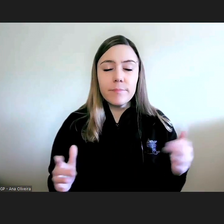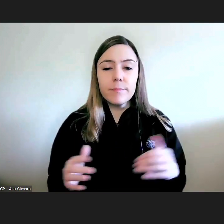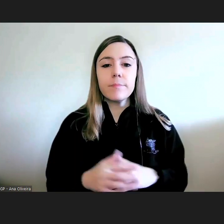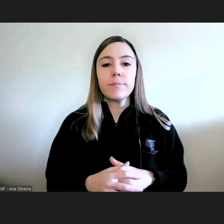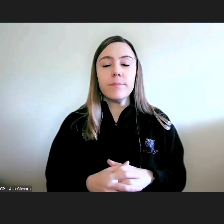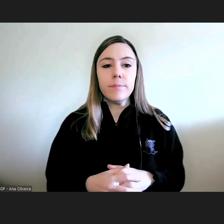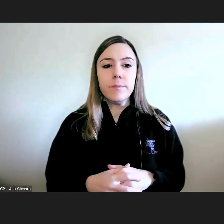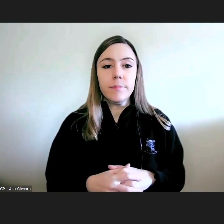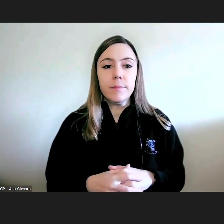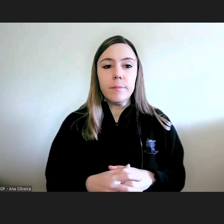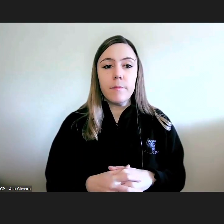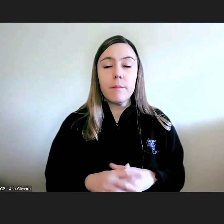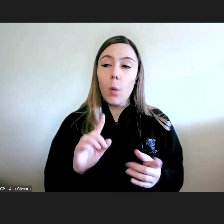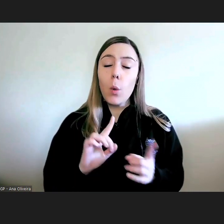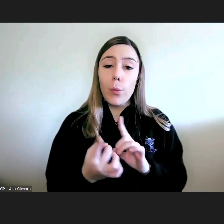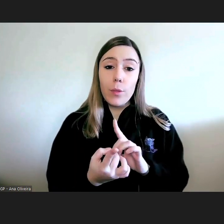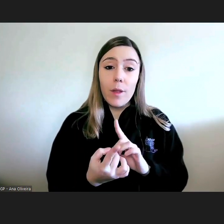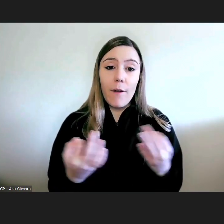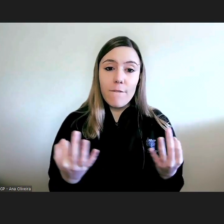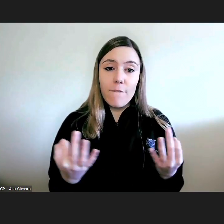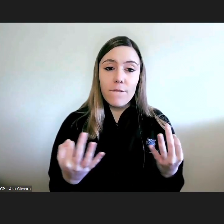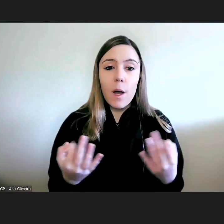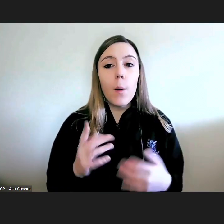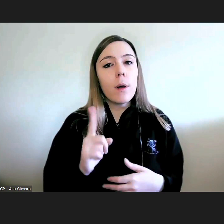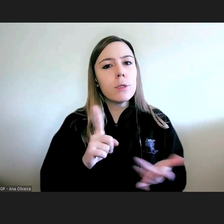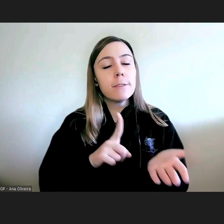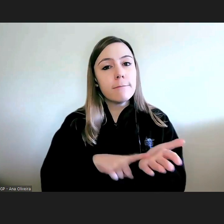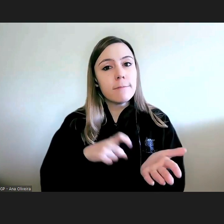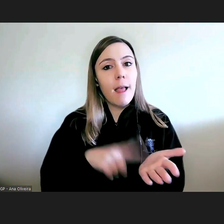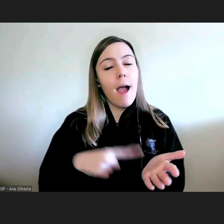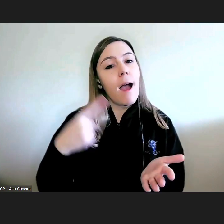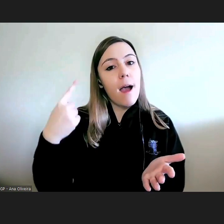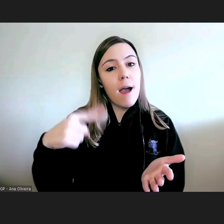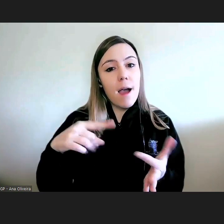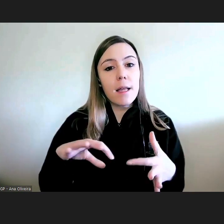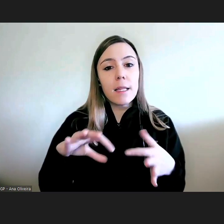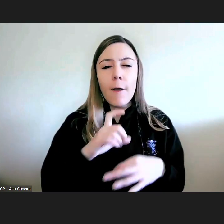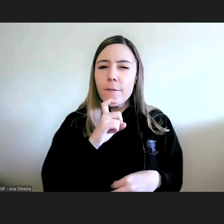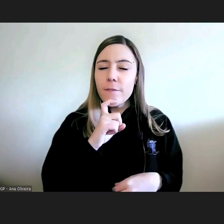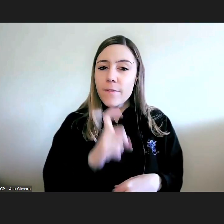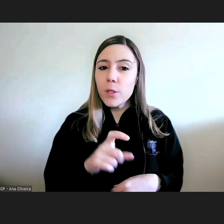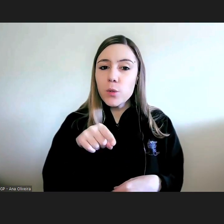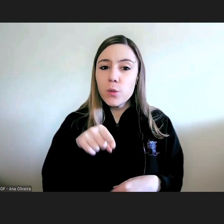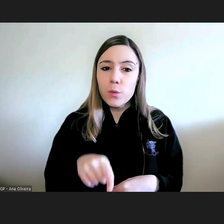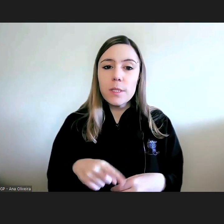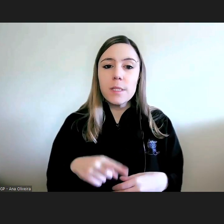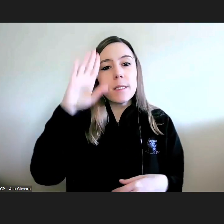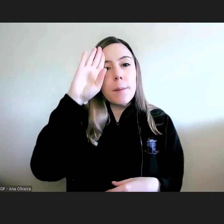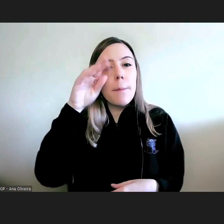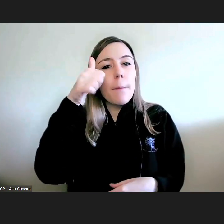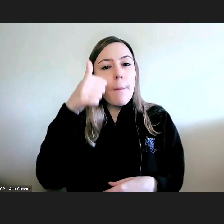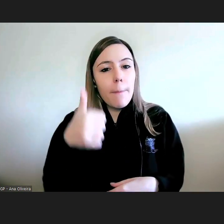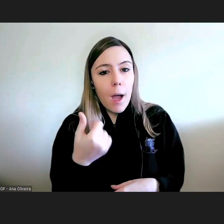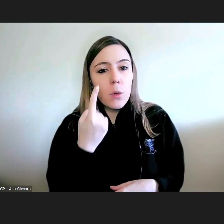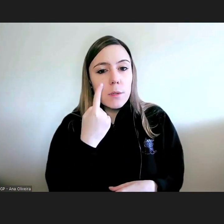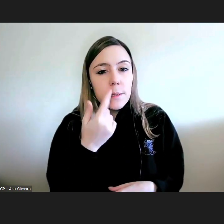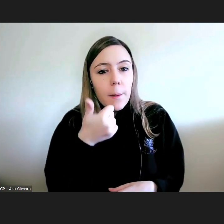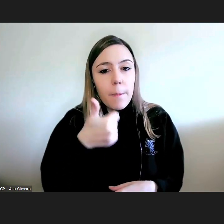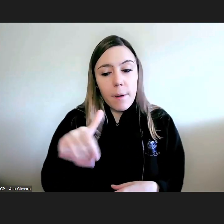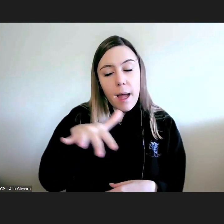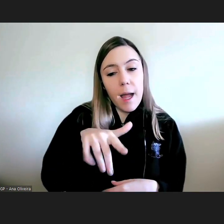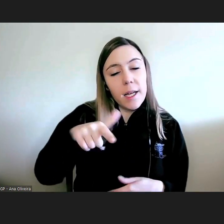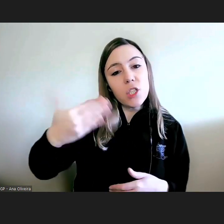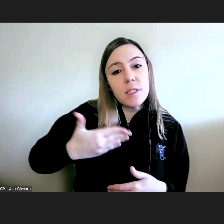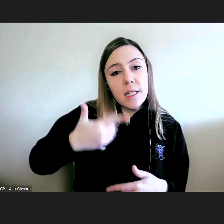realizarem-se pelo contrário e daí a necessidade desta alerta de ter presente esta esta vertente dos